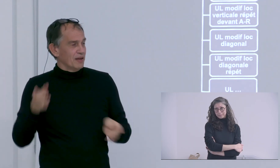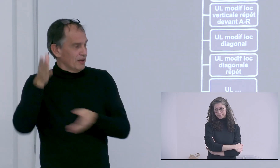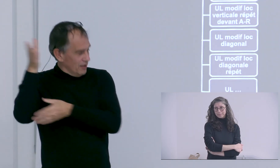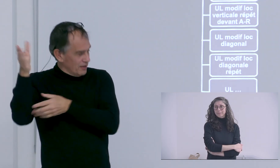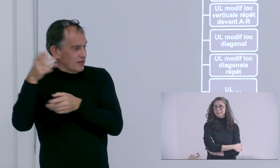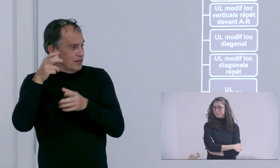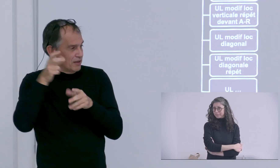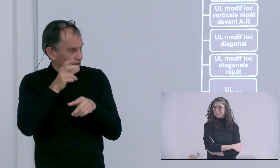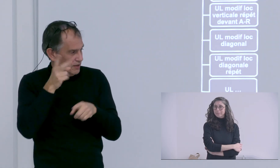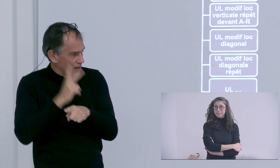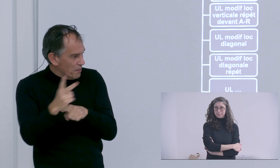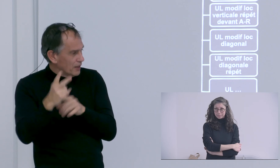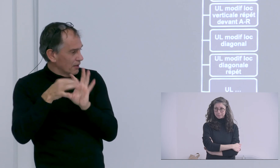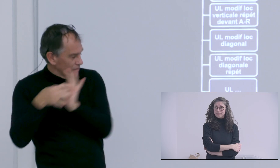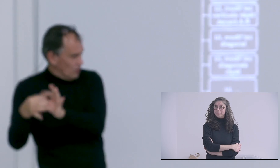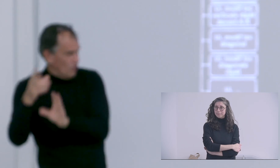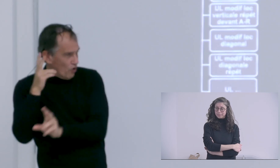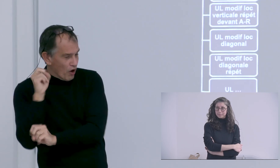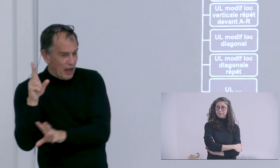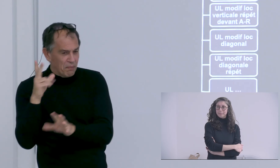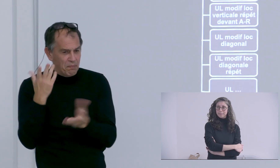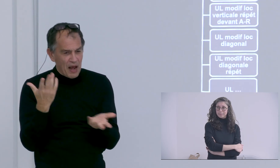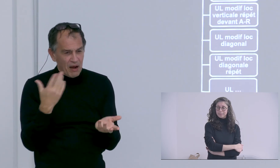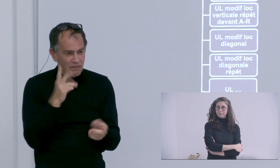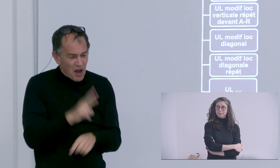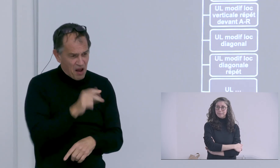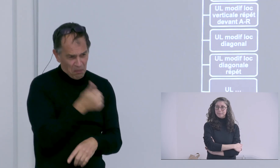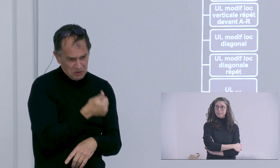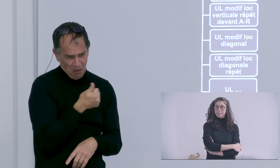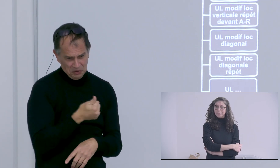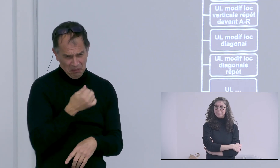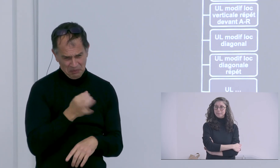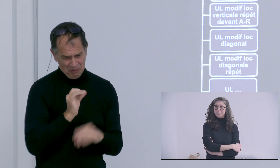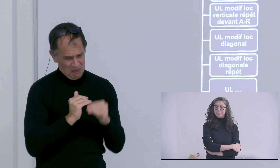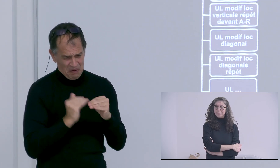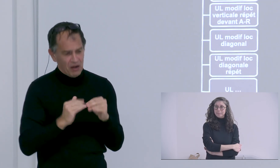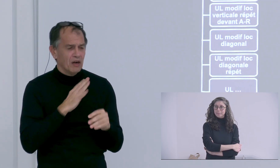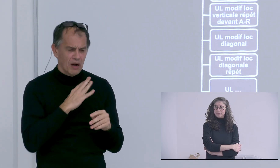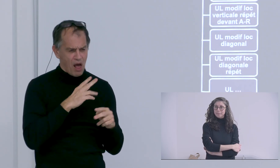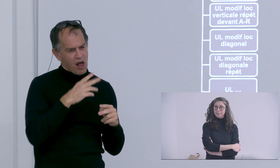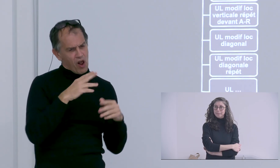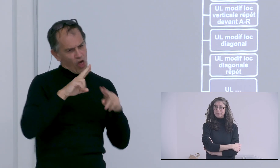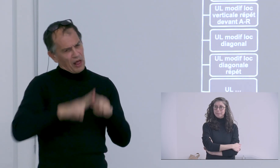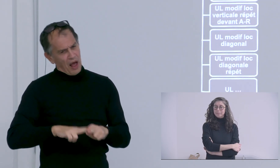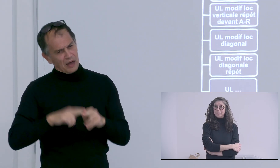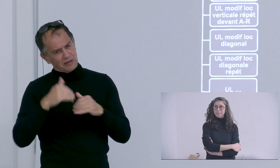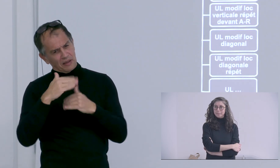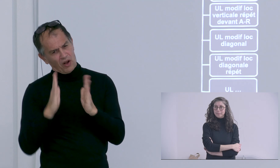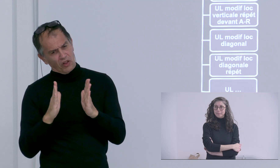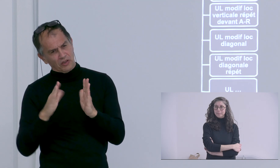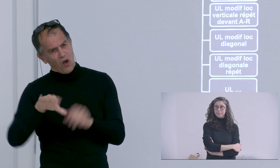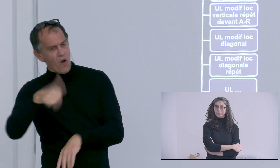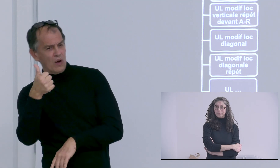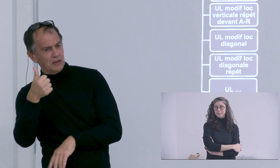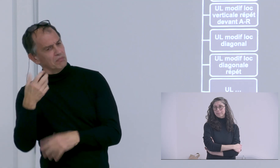regrouper des sous-catégories plutôt que d'avoir une liste comme ça à la prévère de catégories très très détaillées avec